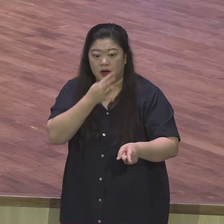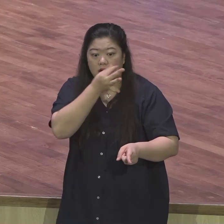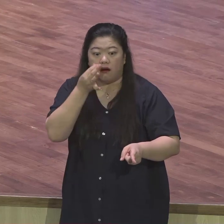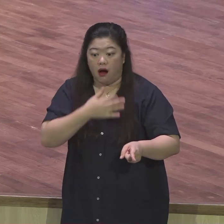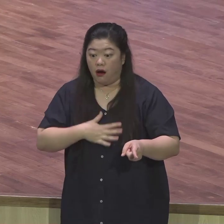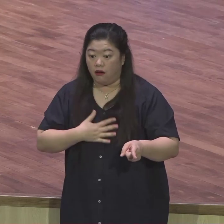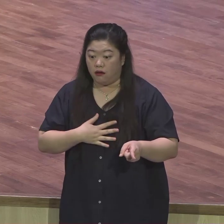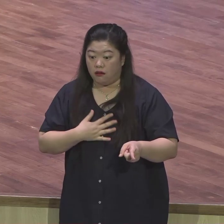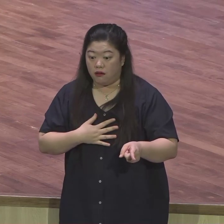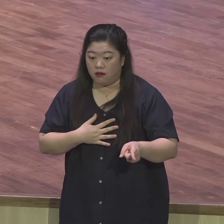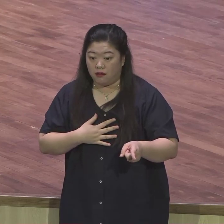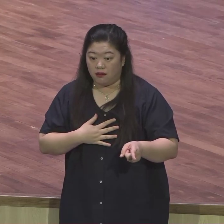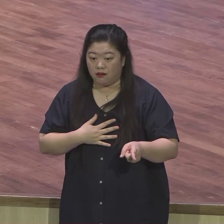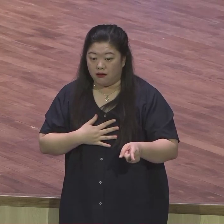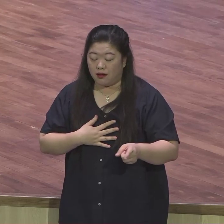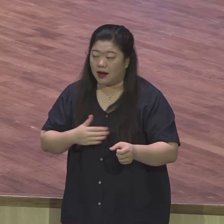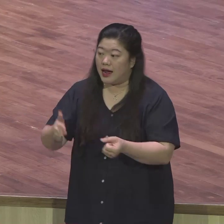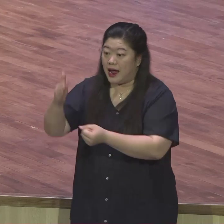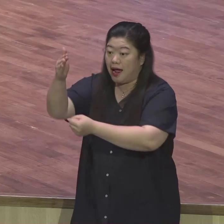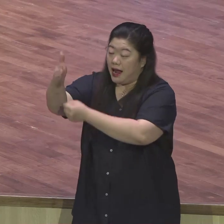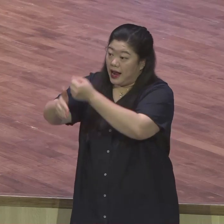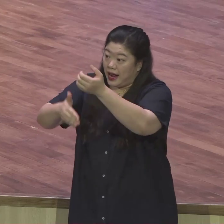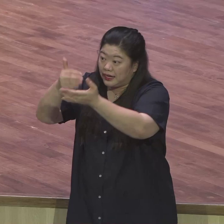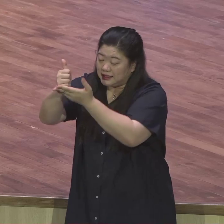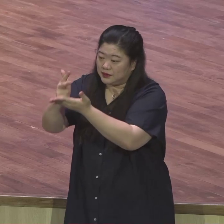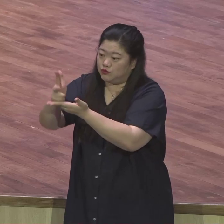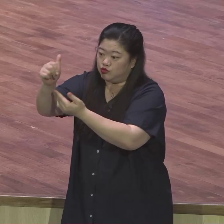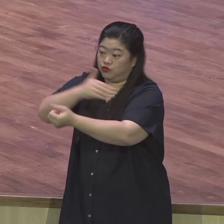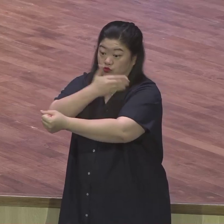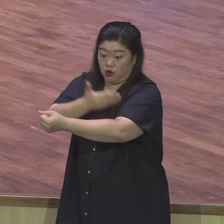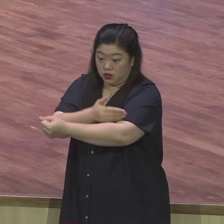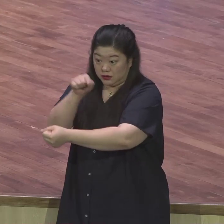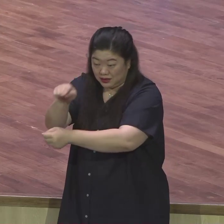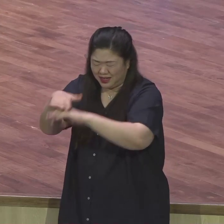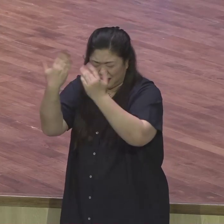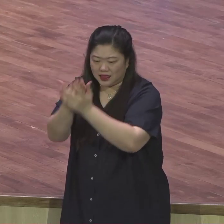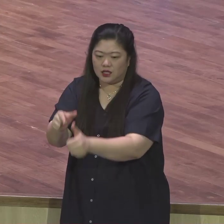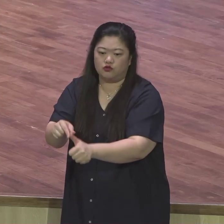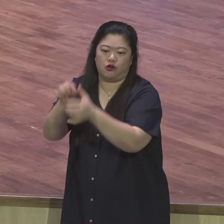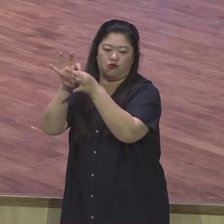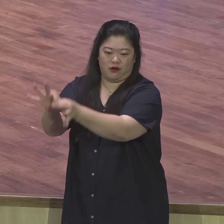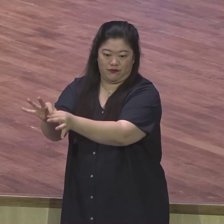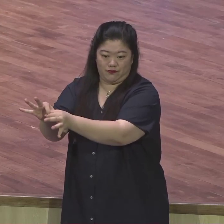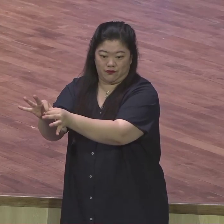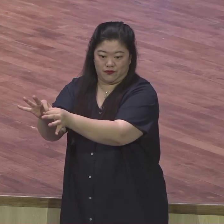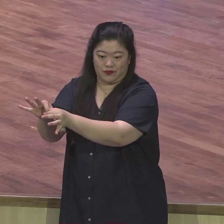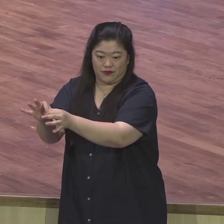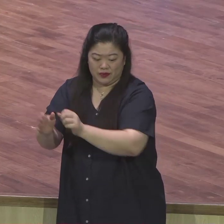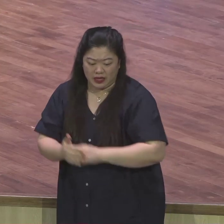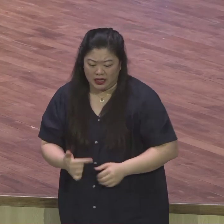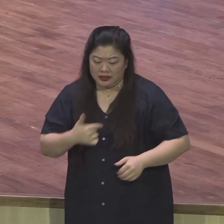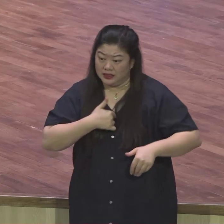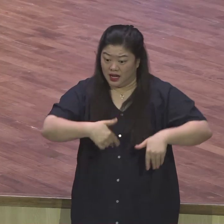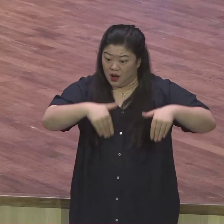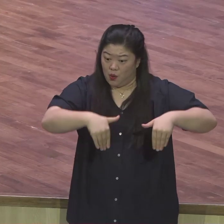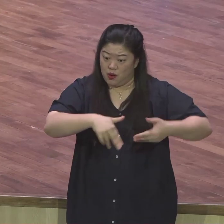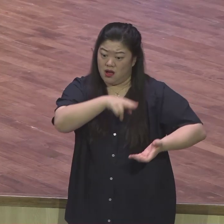절대주권은 구원에 연결이 되어 있습니다. 자신이 애굽에 노예로 팔려갔던 것 무함으로